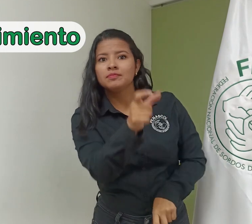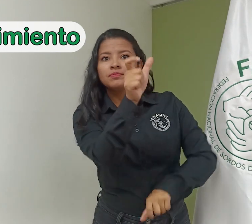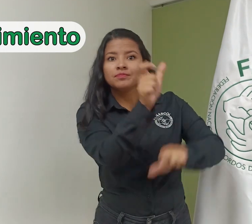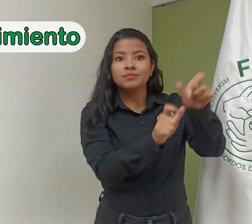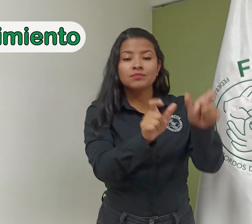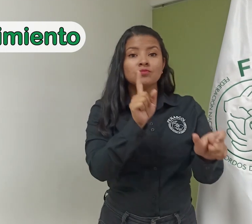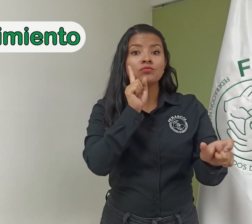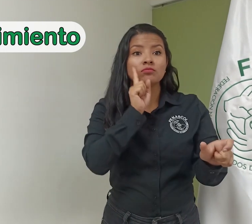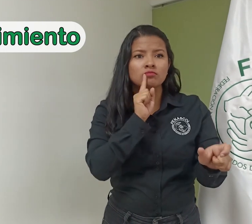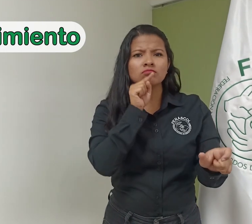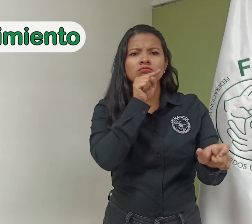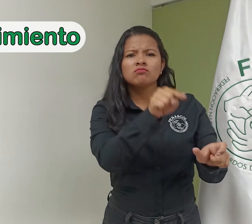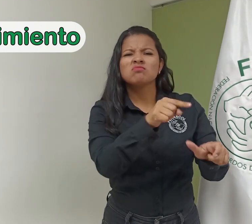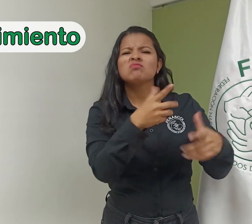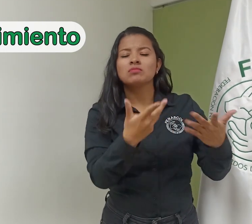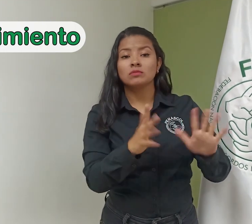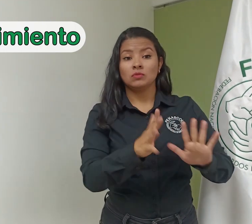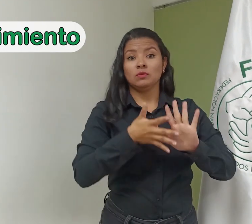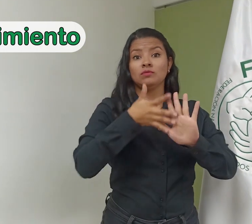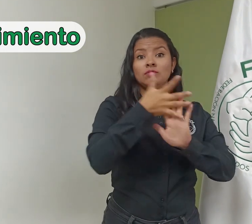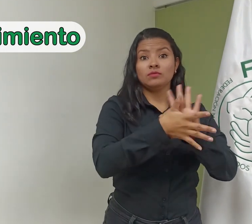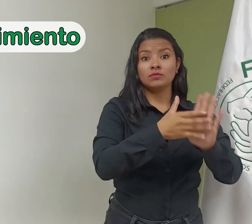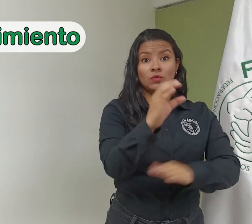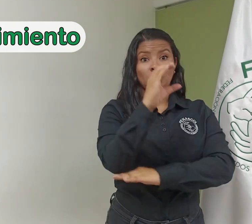Y lingüística en lengua de señas colombiana.